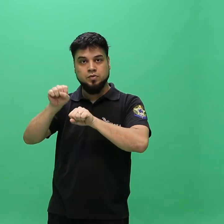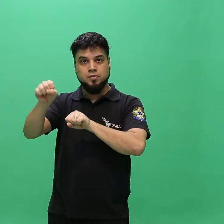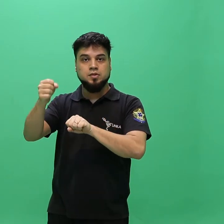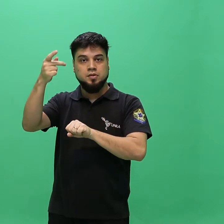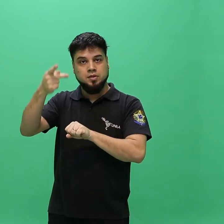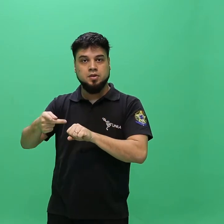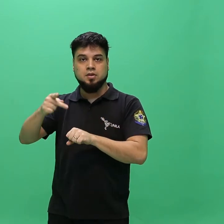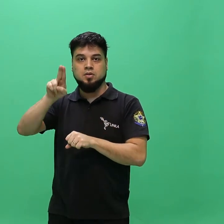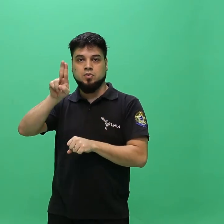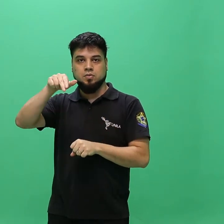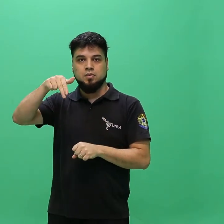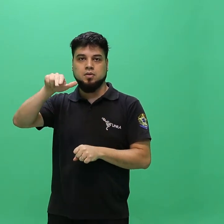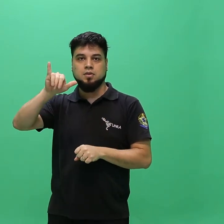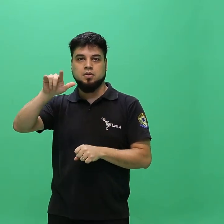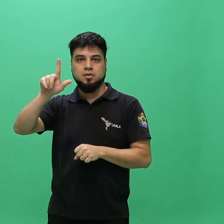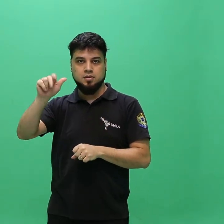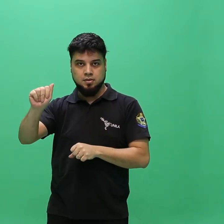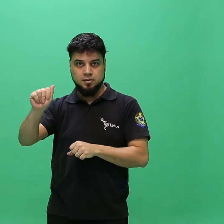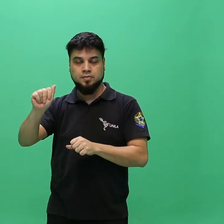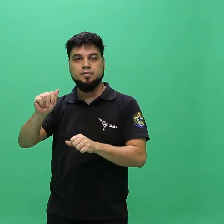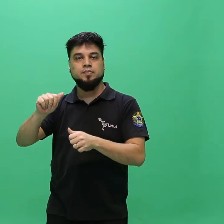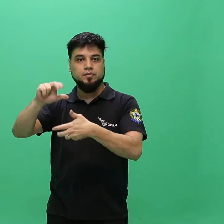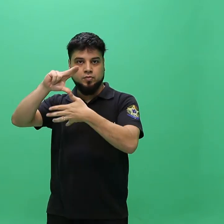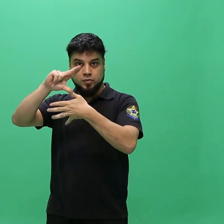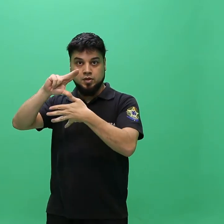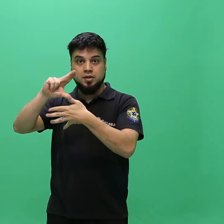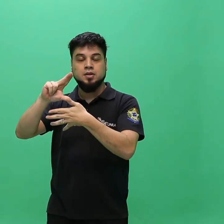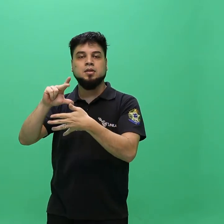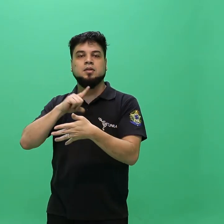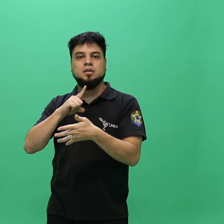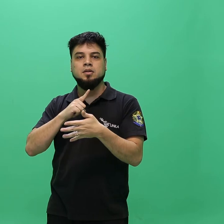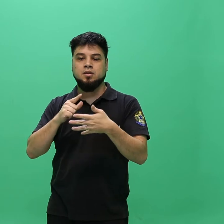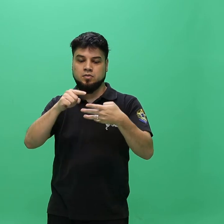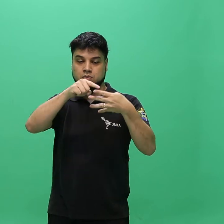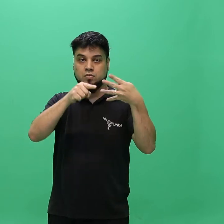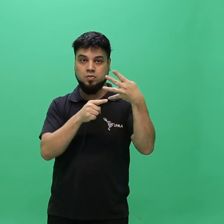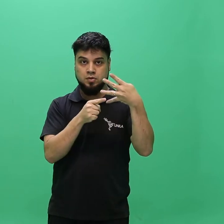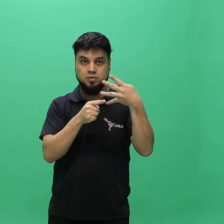ofertados pela UNILA e compreende as seguintes modalidades.